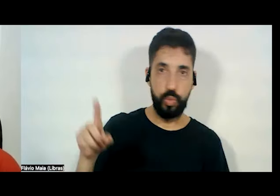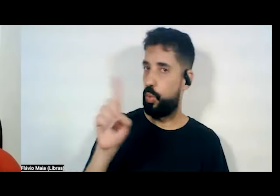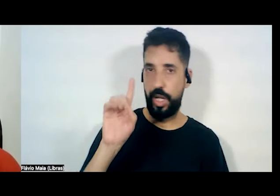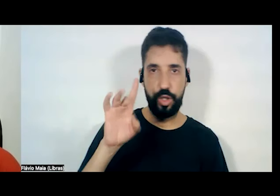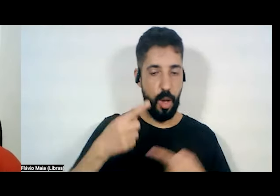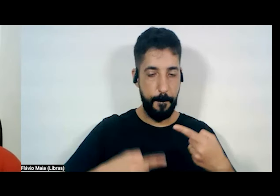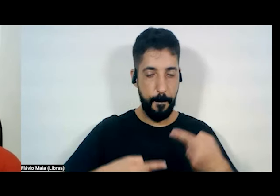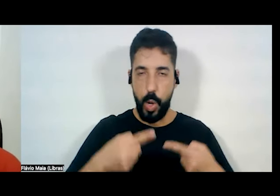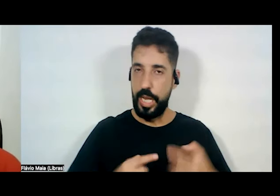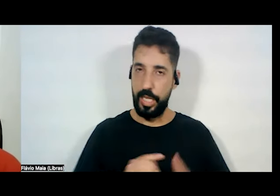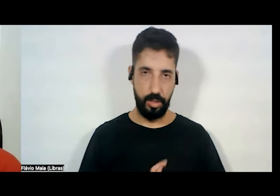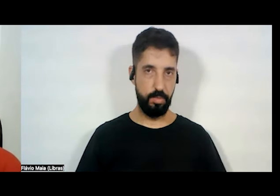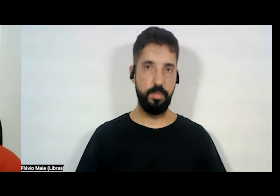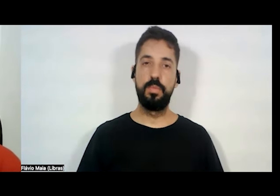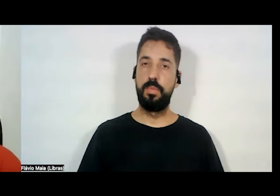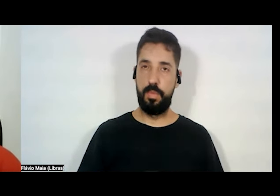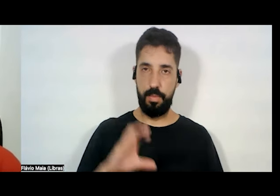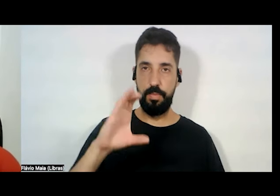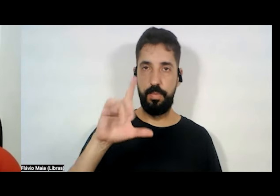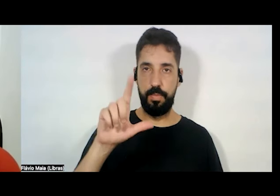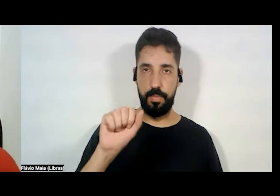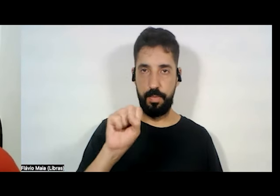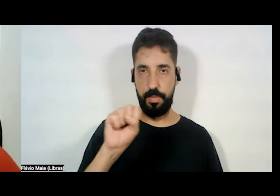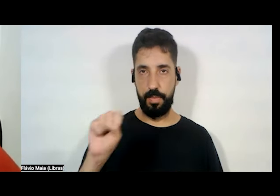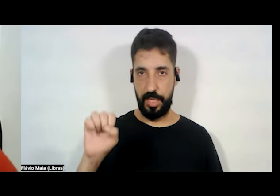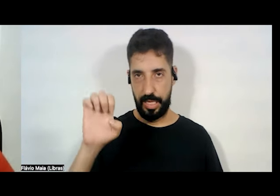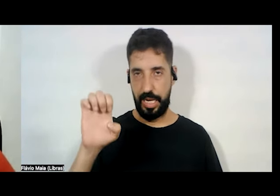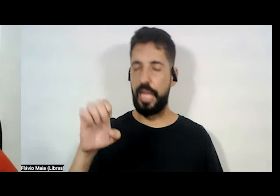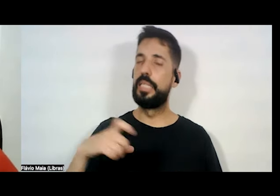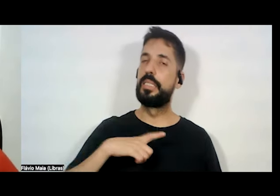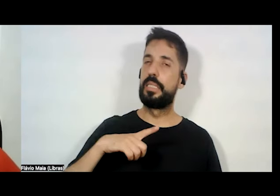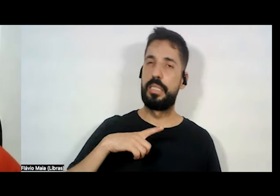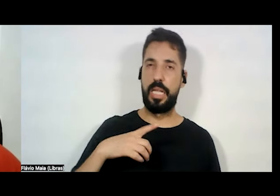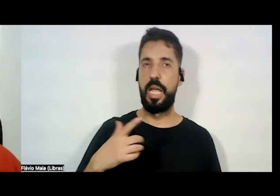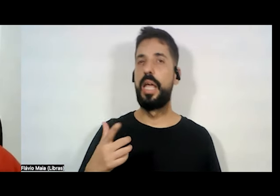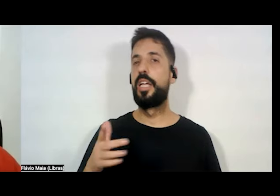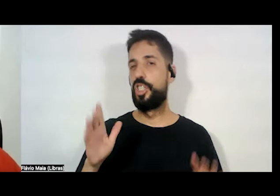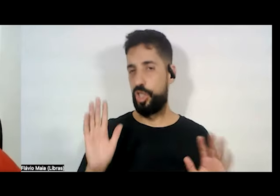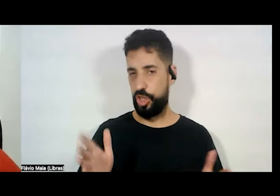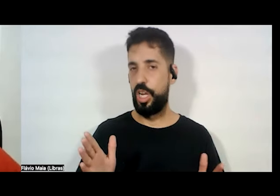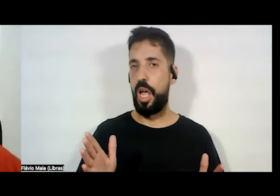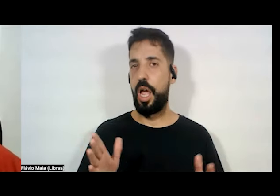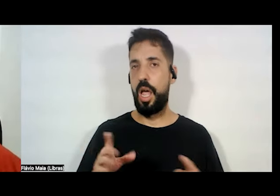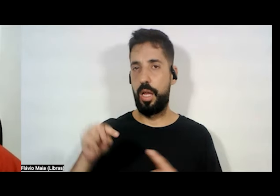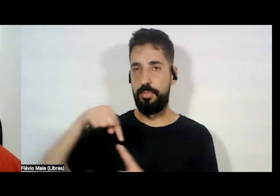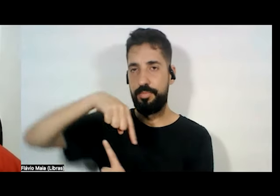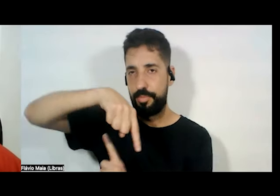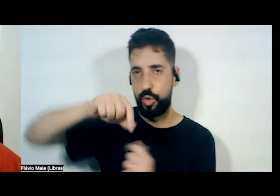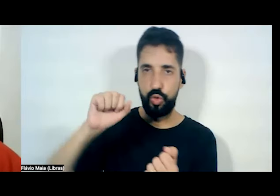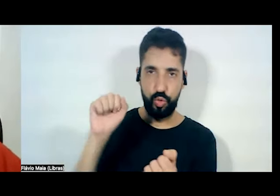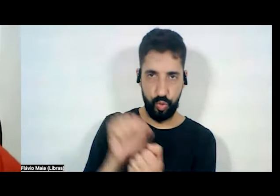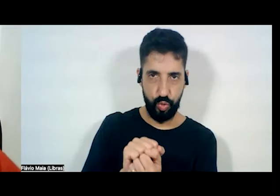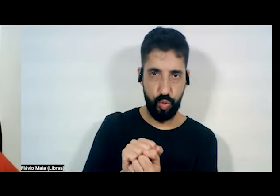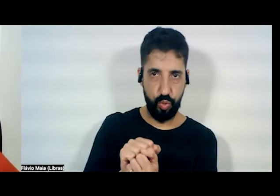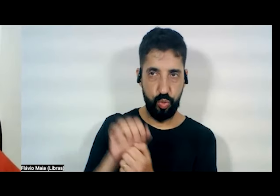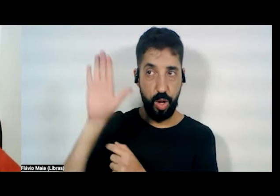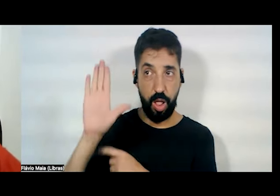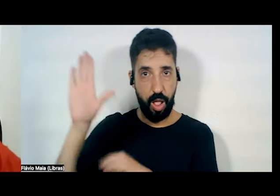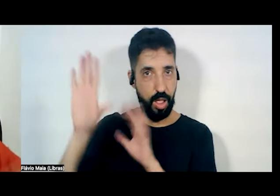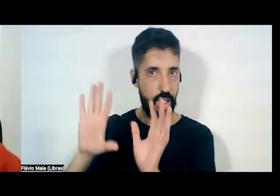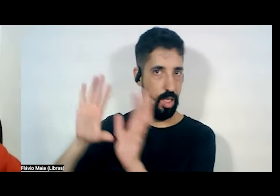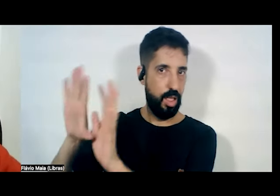classe, que estão em torno, que estiveram em torno da candidatura do inelegível e que